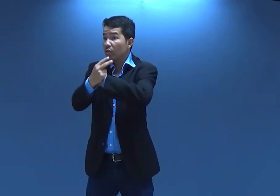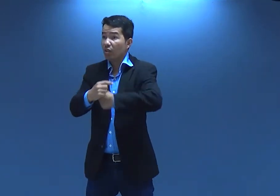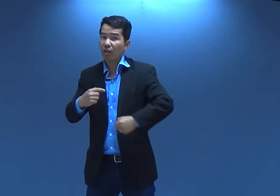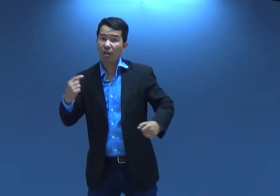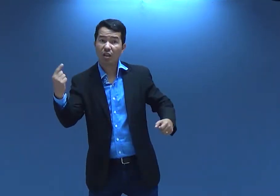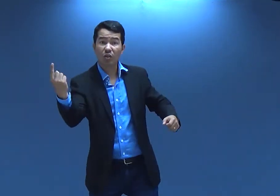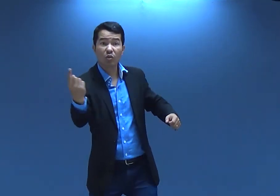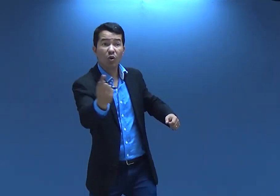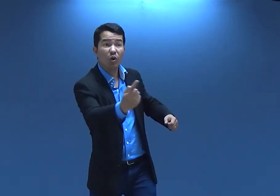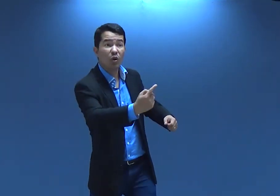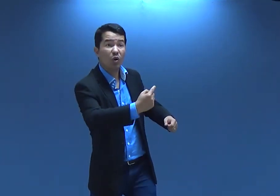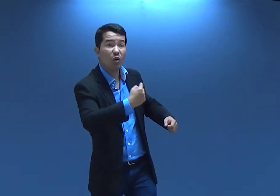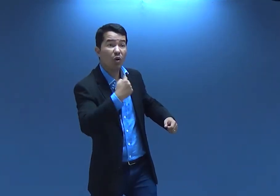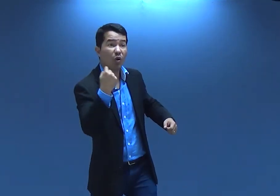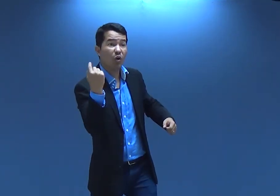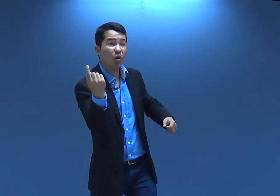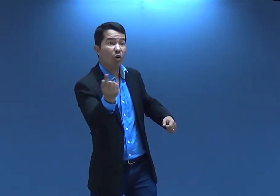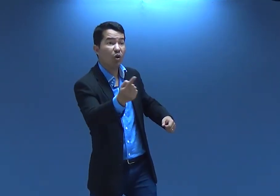Que Deus cuida de nós.